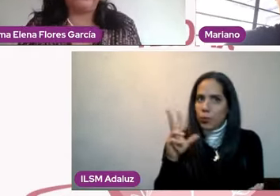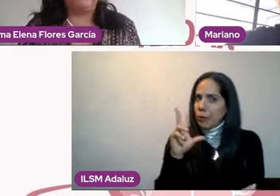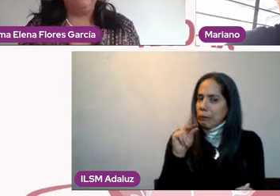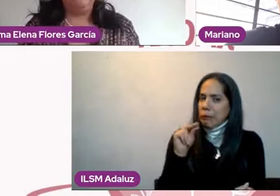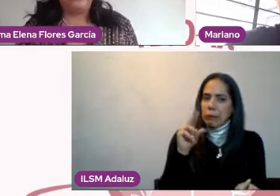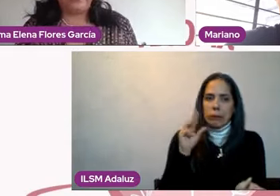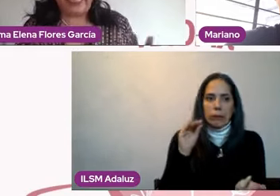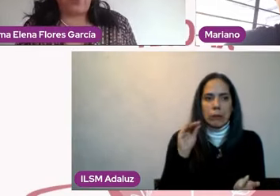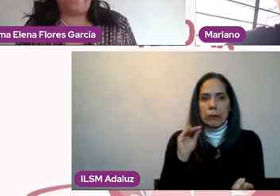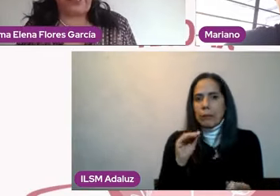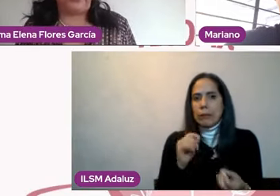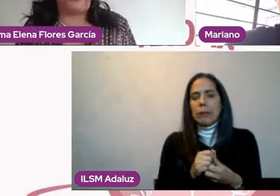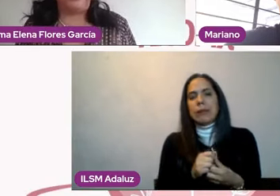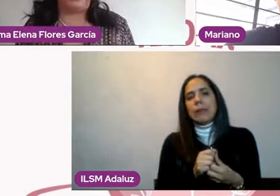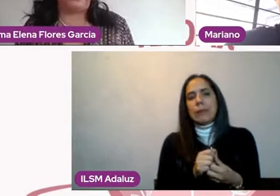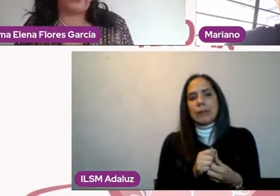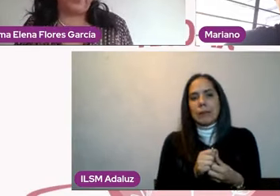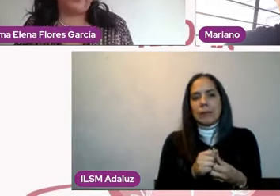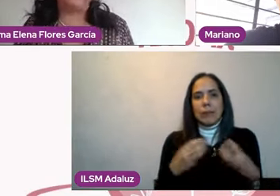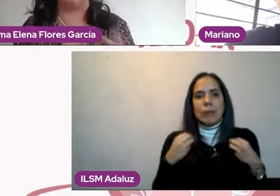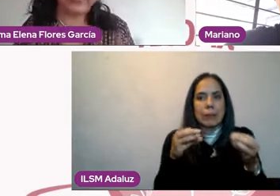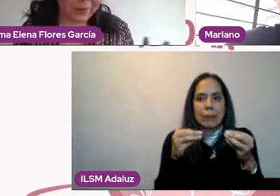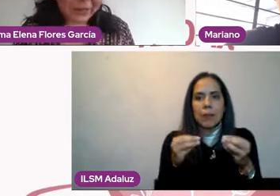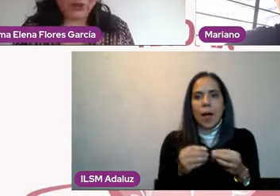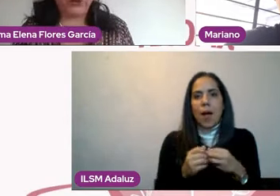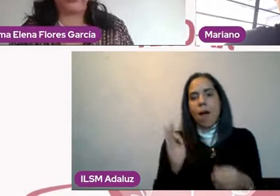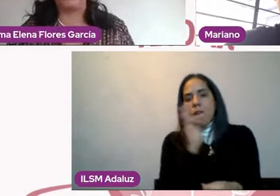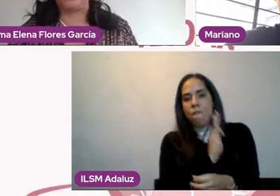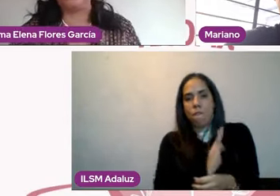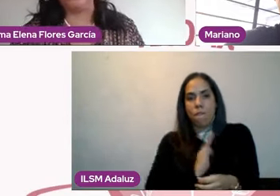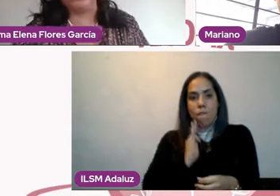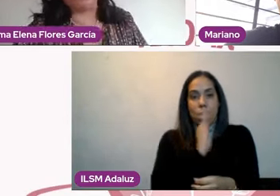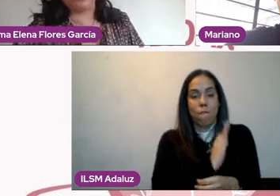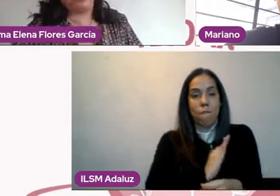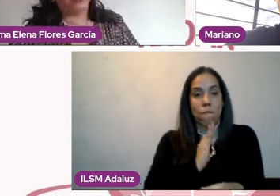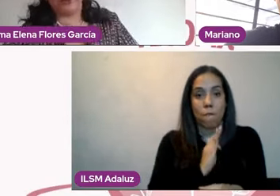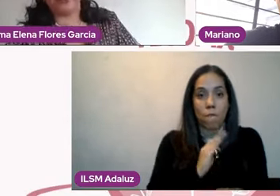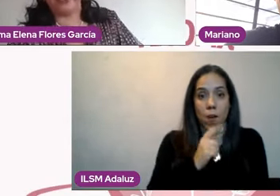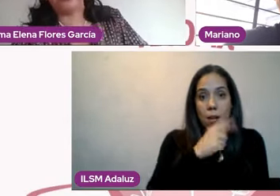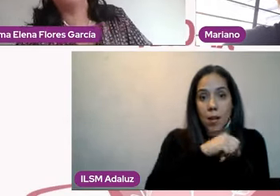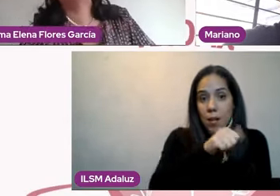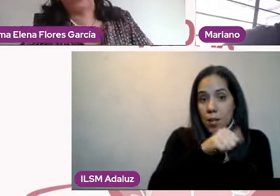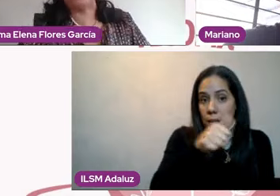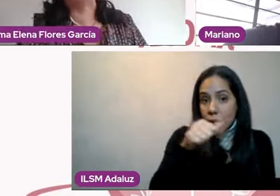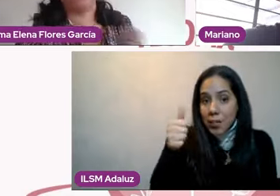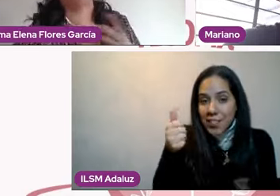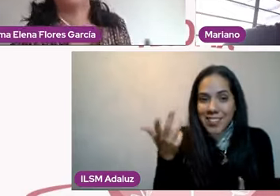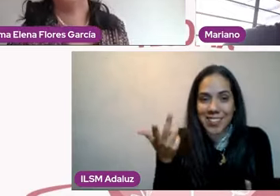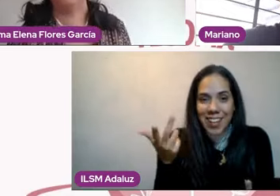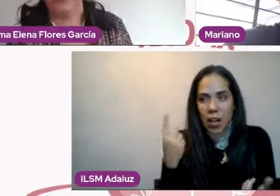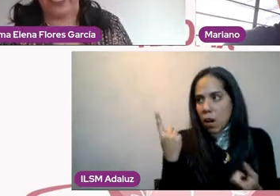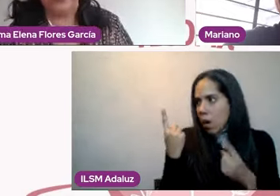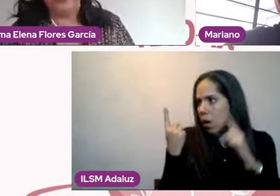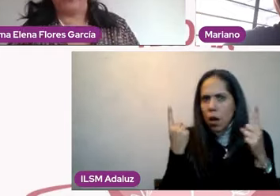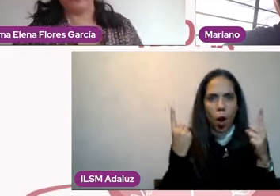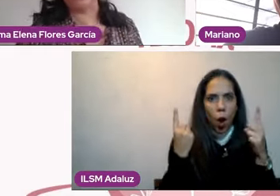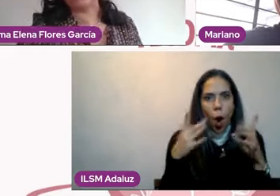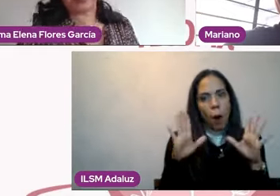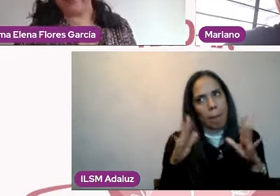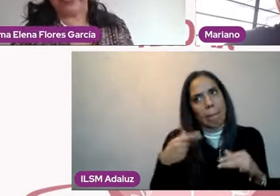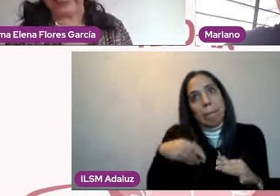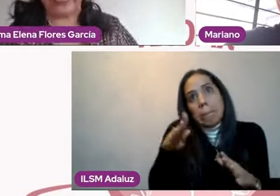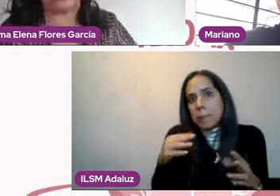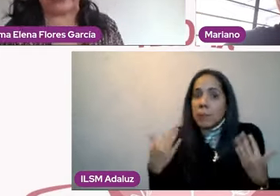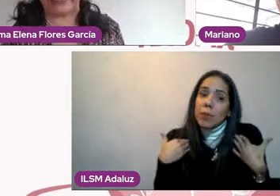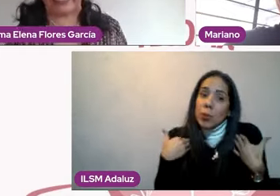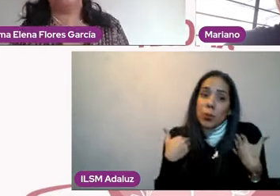no soy feliz. Es complejo, Mariano, es complejo. Pero ya sabes que yo soy un ignorante del tema, entonces no, nada más estoy escupiendo pura cosa